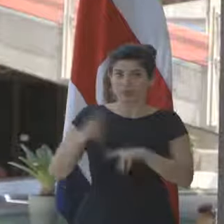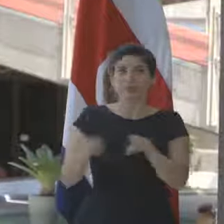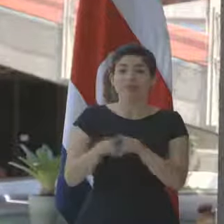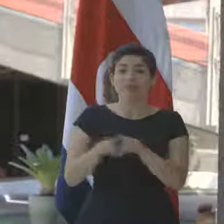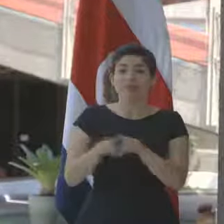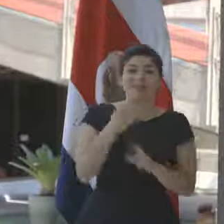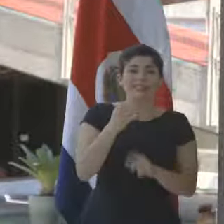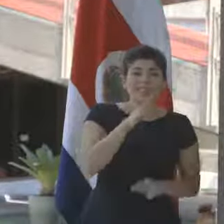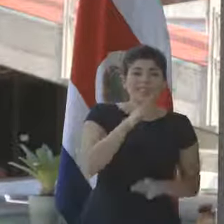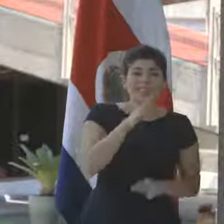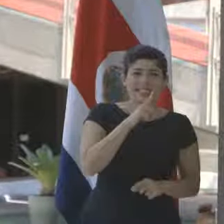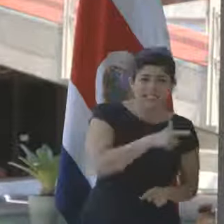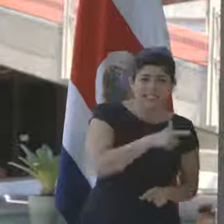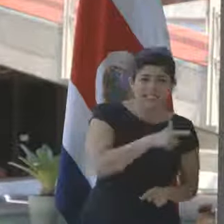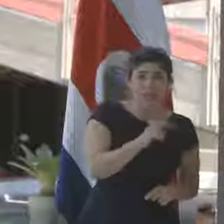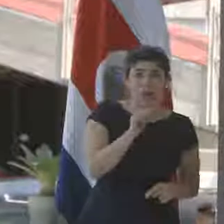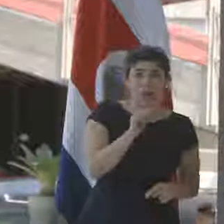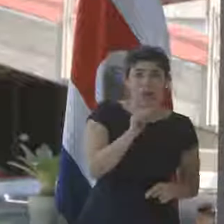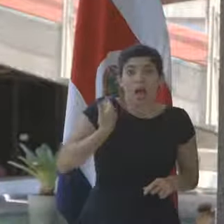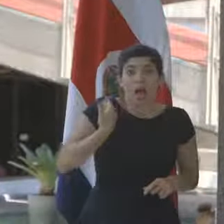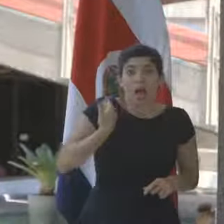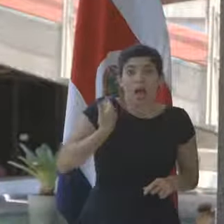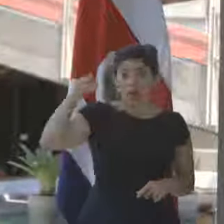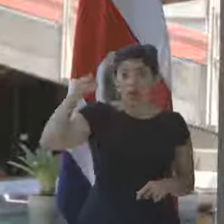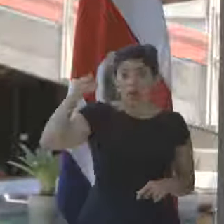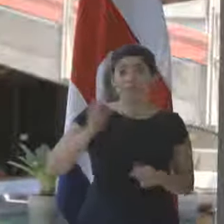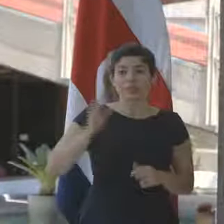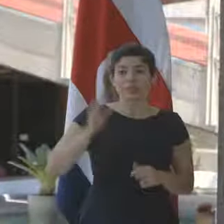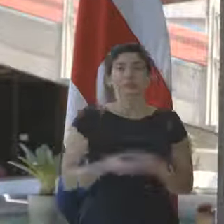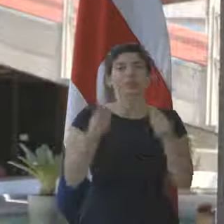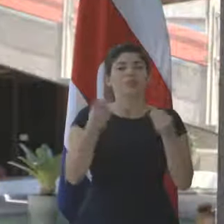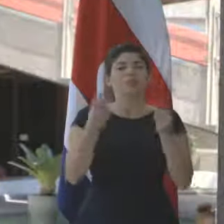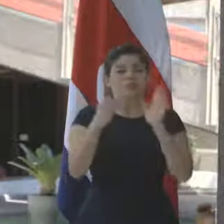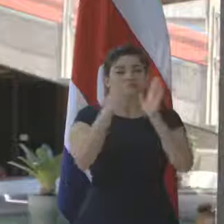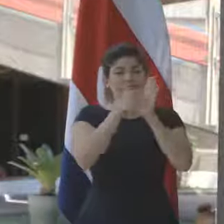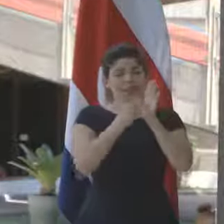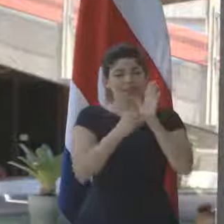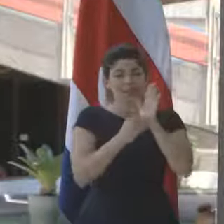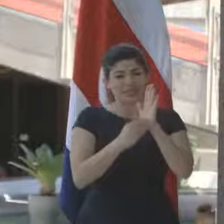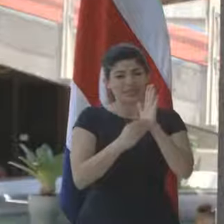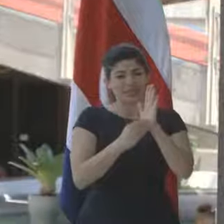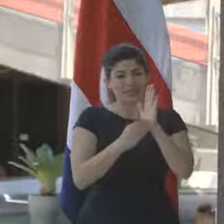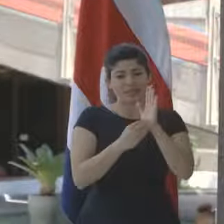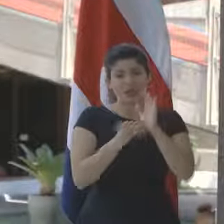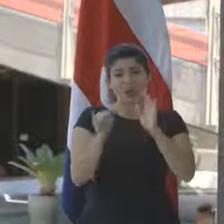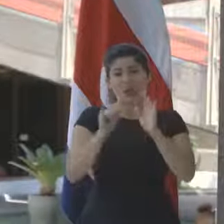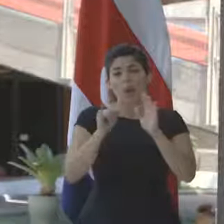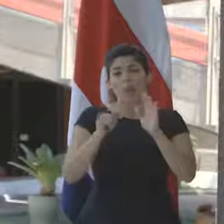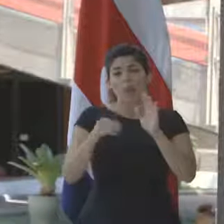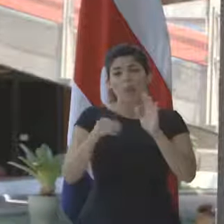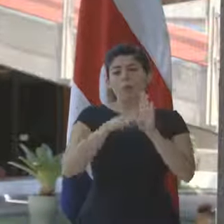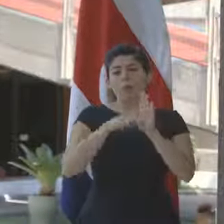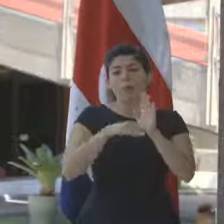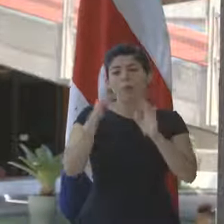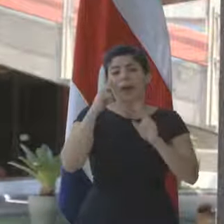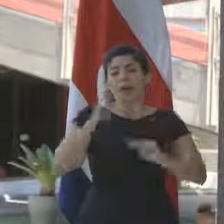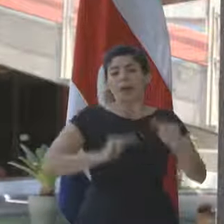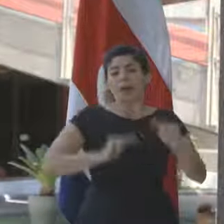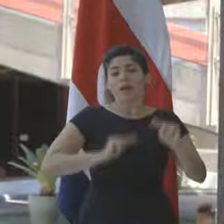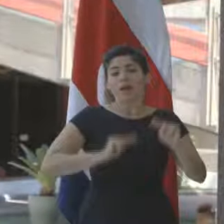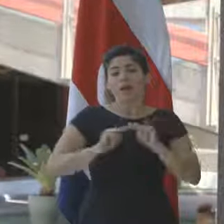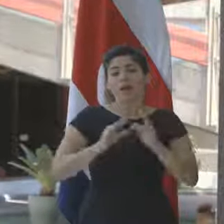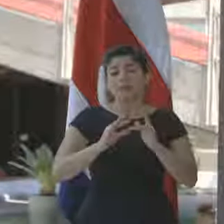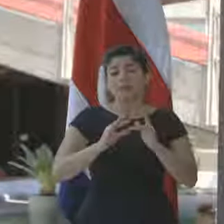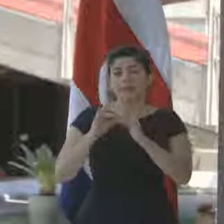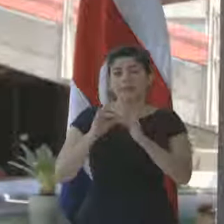abusivas como las hubo en el pasado. Muchas cláusulas que se metían como elementos de negociaciones más en el